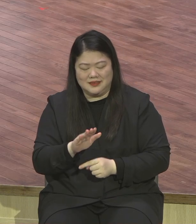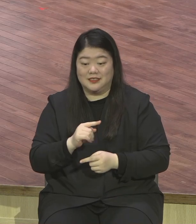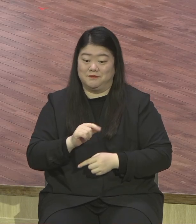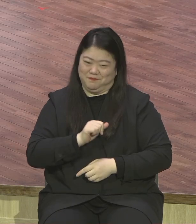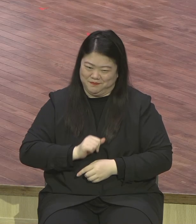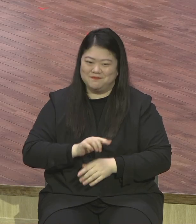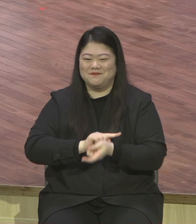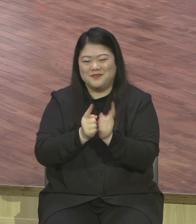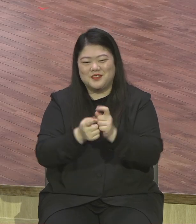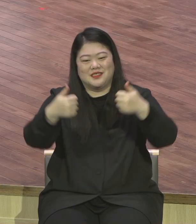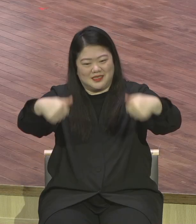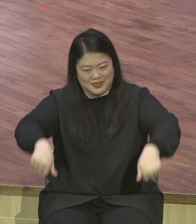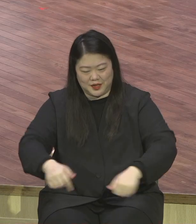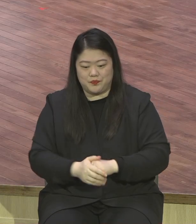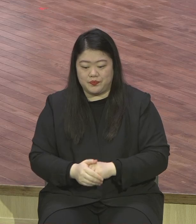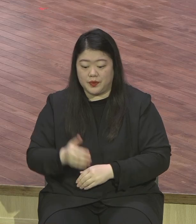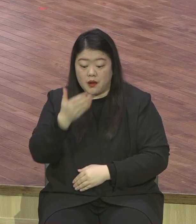복음은 사람을 변화시킵니다.